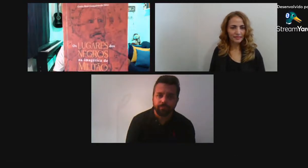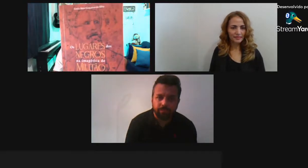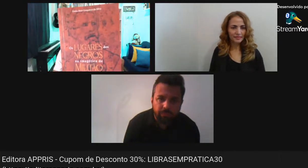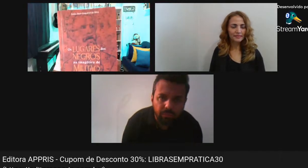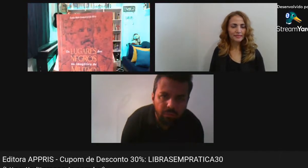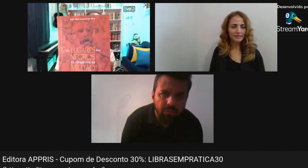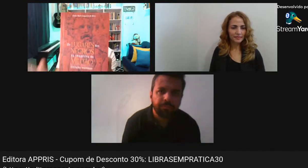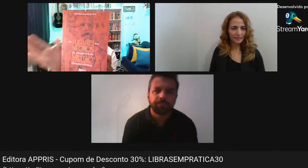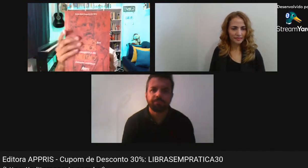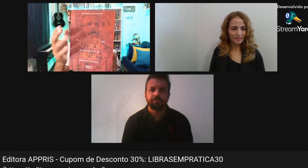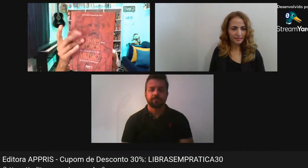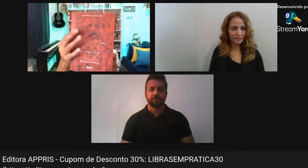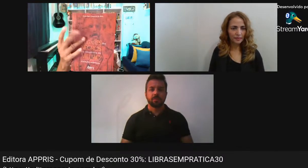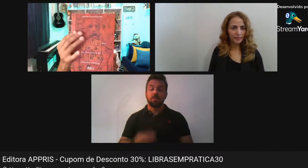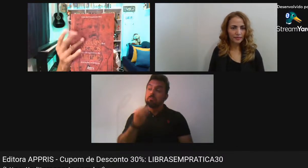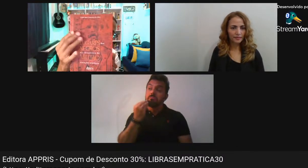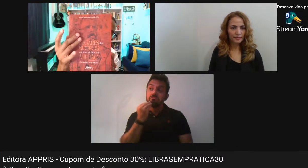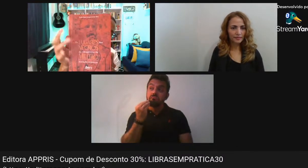Adquira o seu